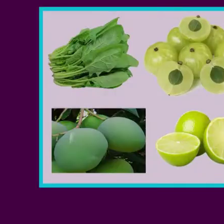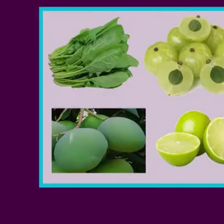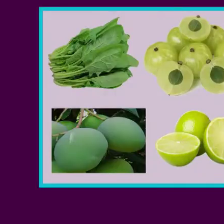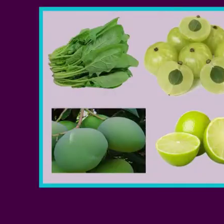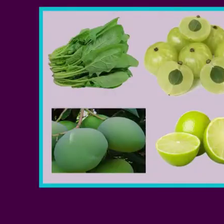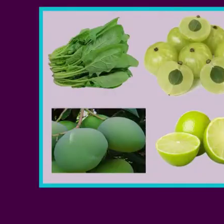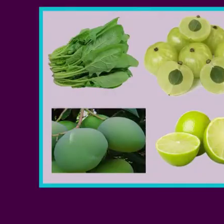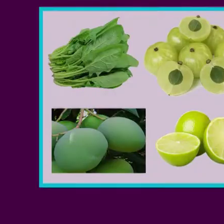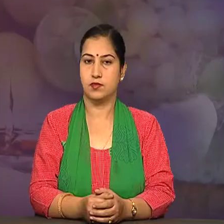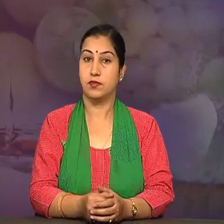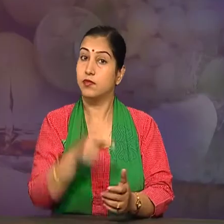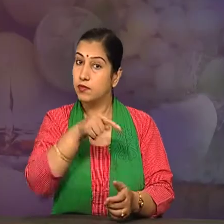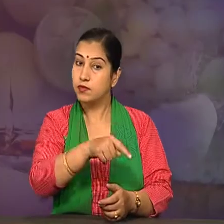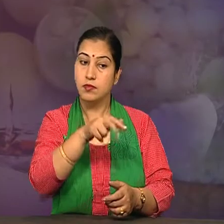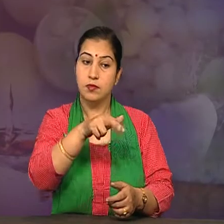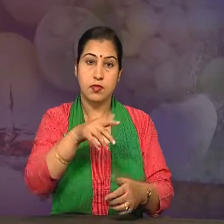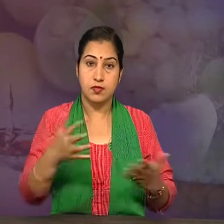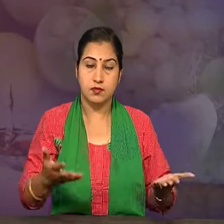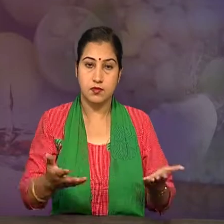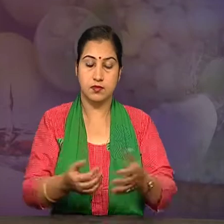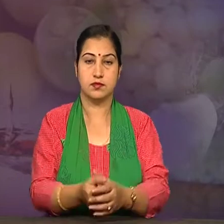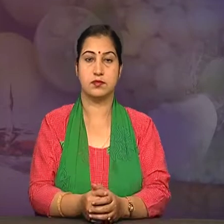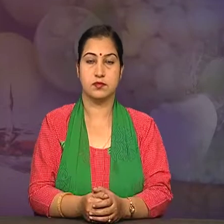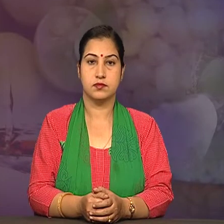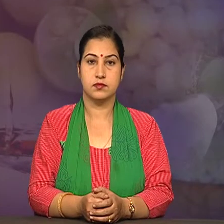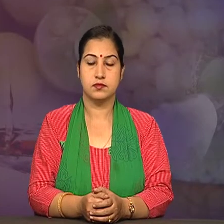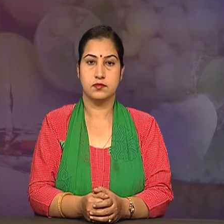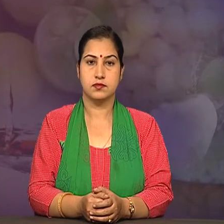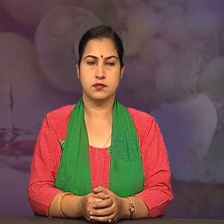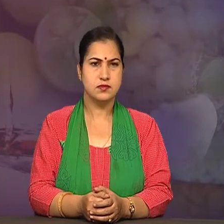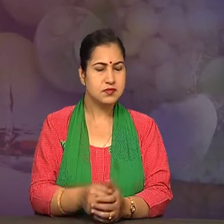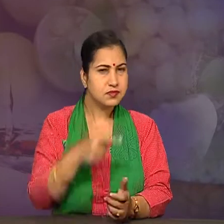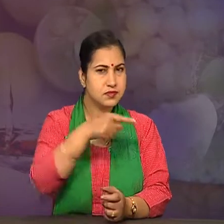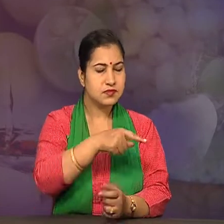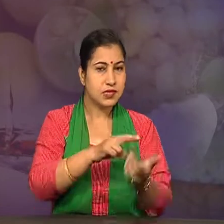तो इसका मतलब संस्ट्रेशत अमल भी होते हैं